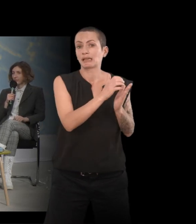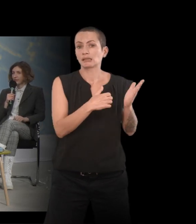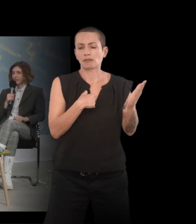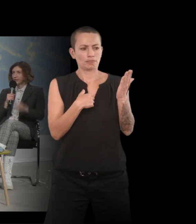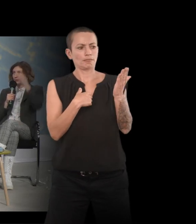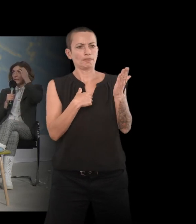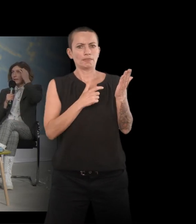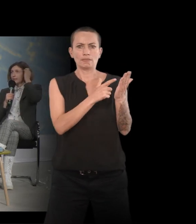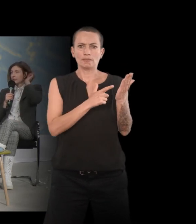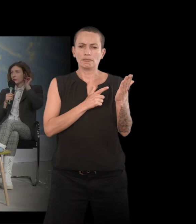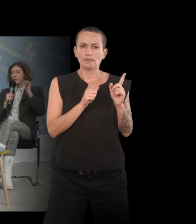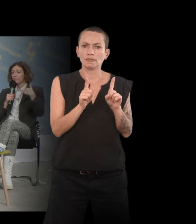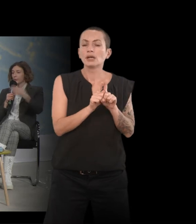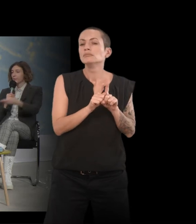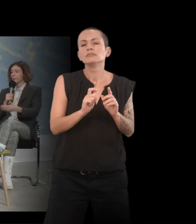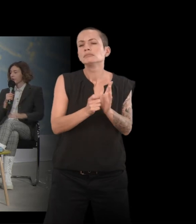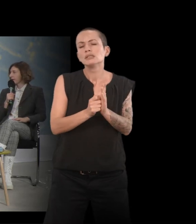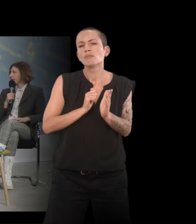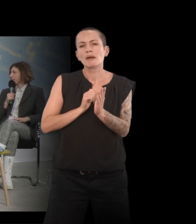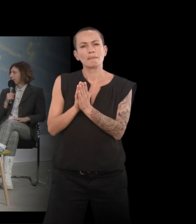fait partie des textes que j'ai lus au fur et à mesure que j'écrivais le mien.